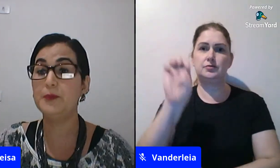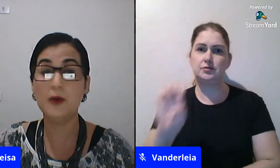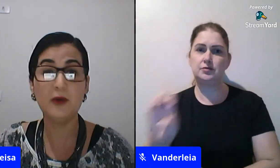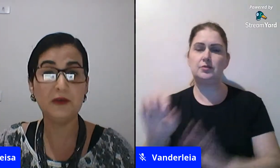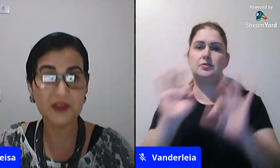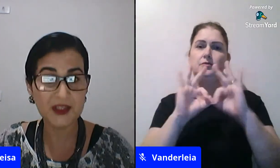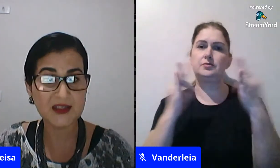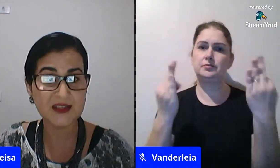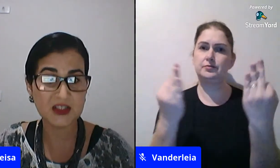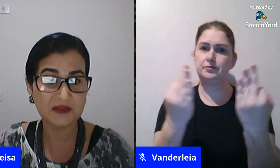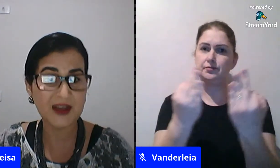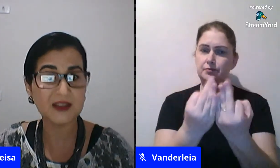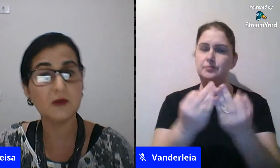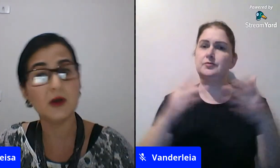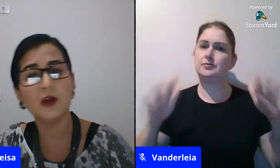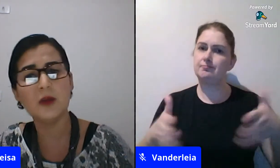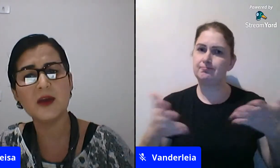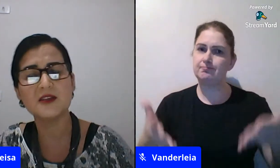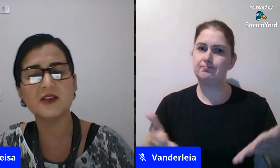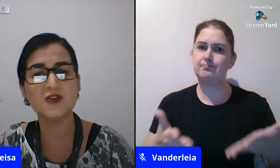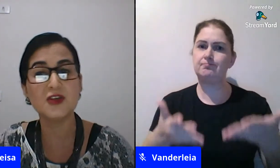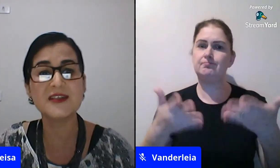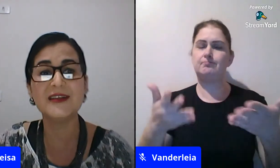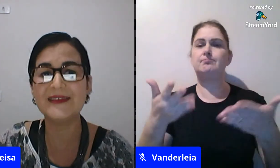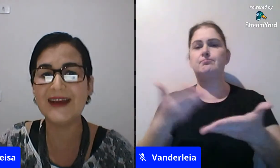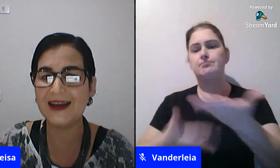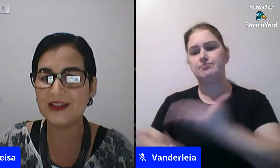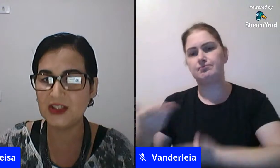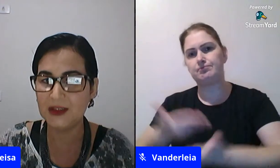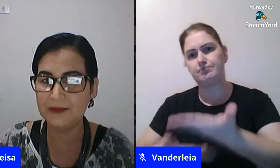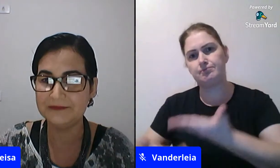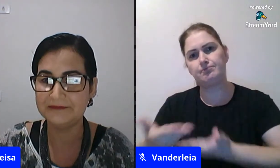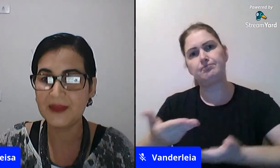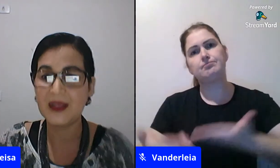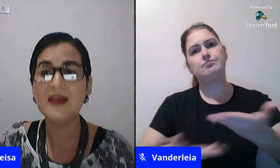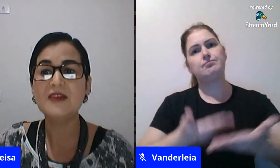promovida, incentivada com a colaboração da sociedade,